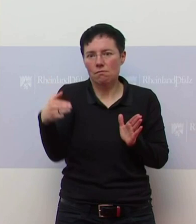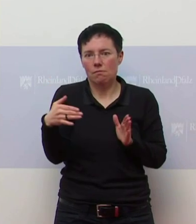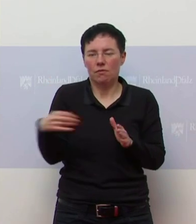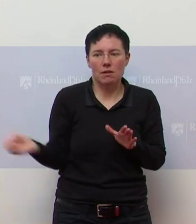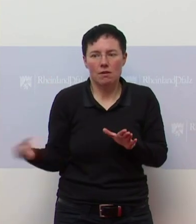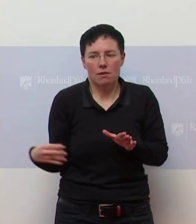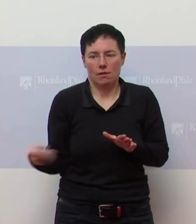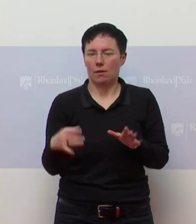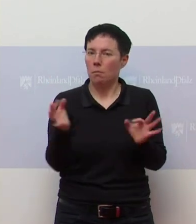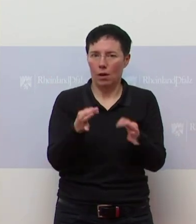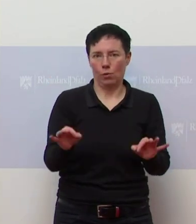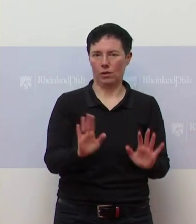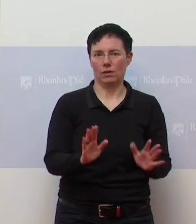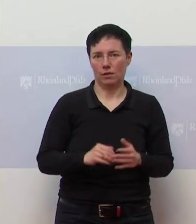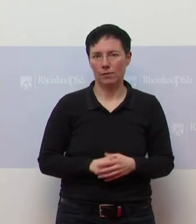sind.